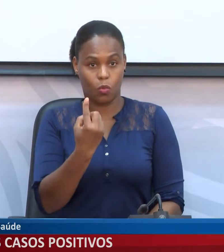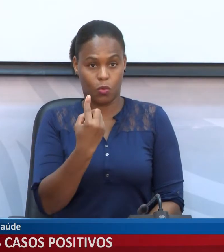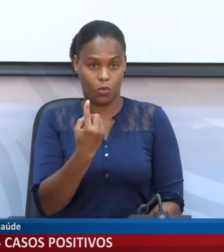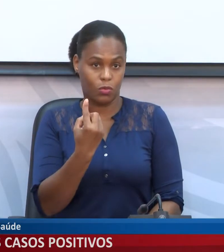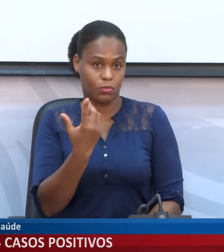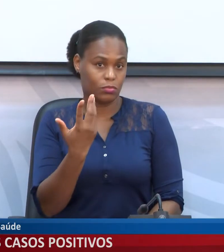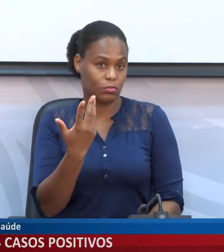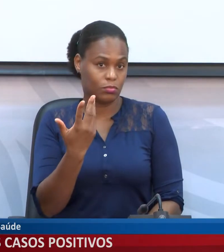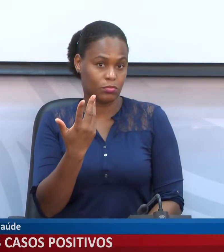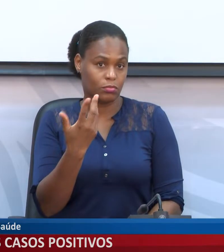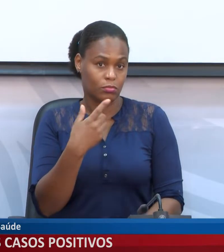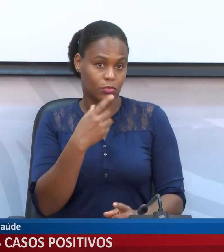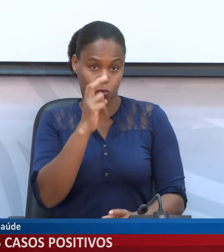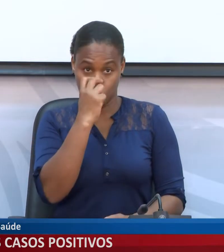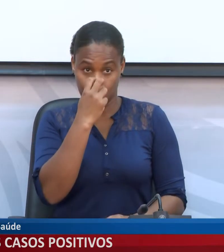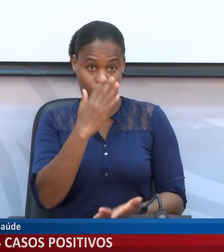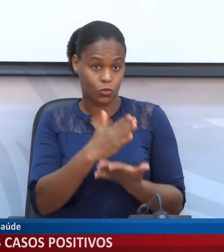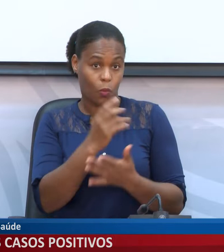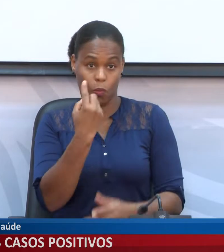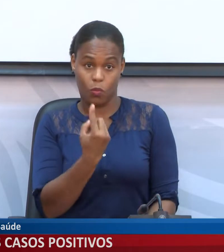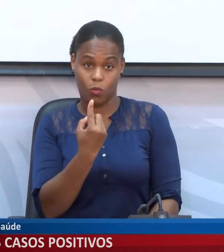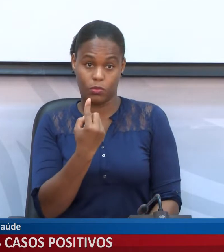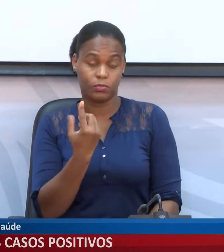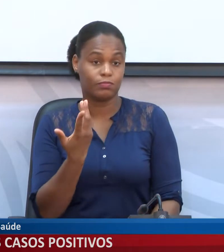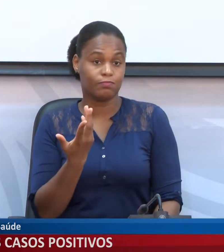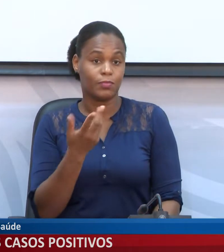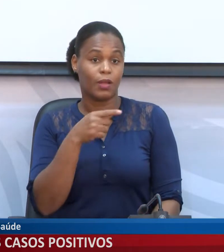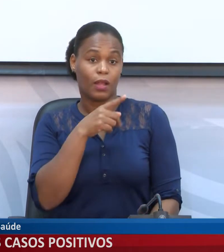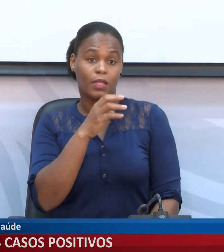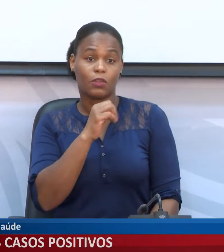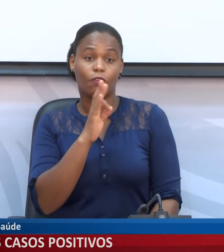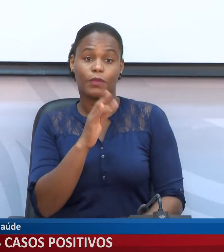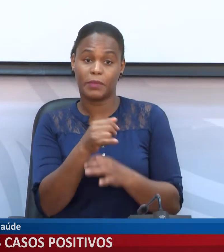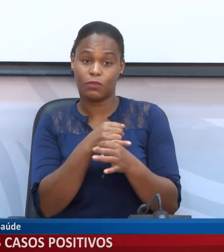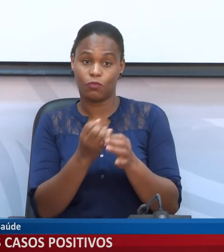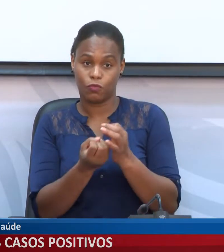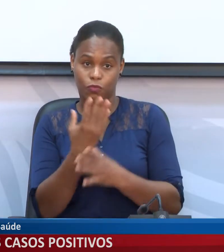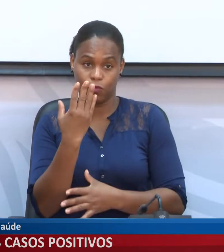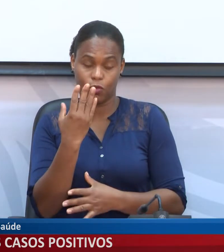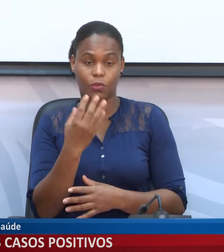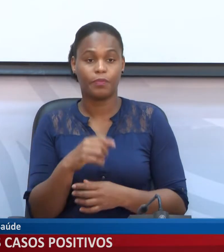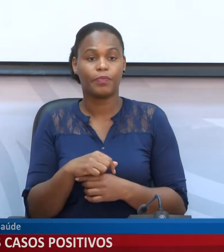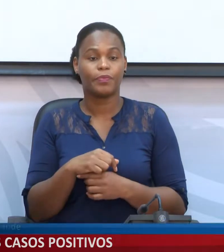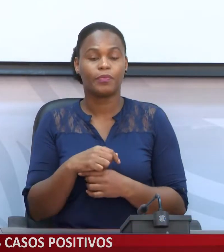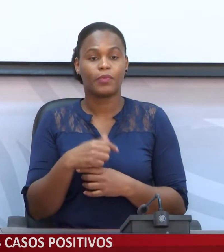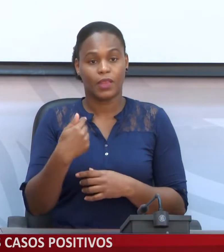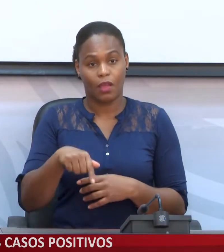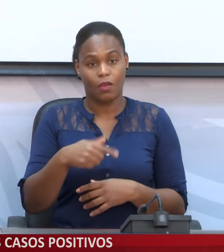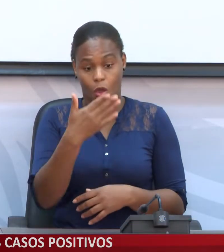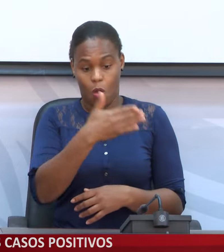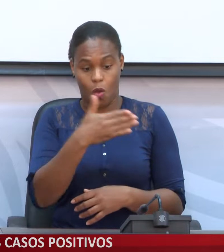suspeito em São Felipe, no fogo, tivemos 11 casos